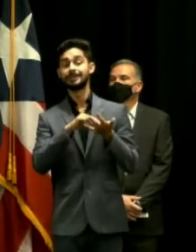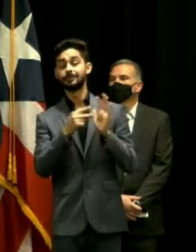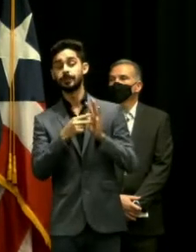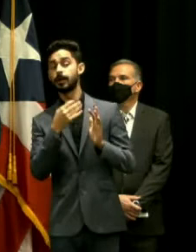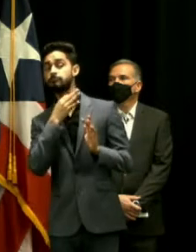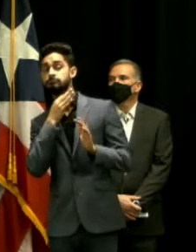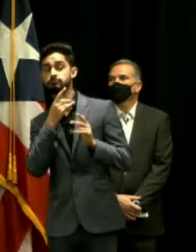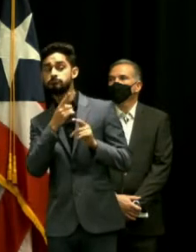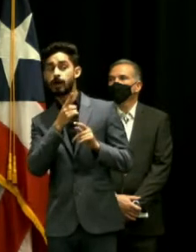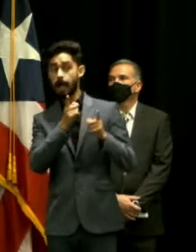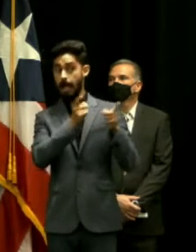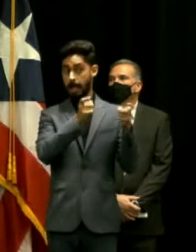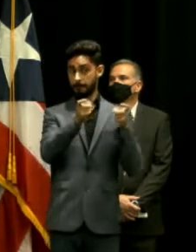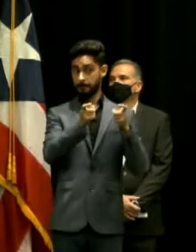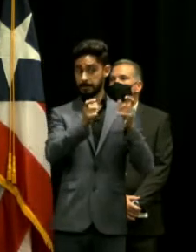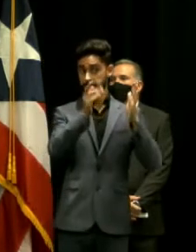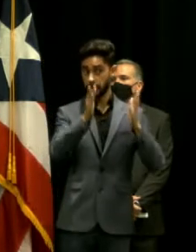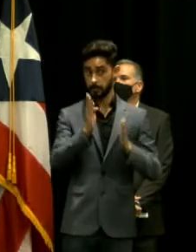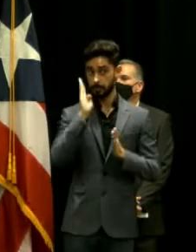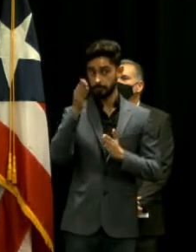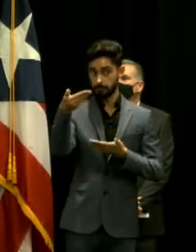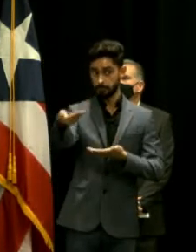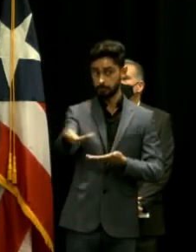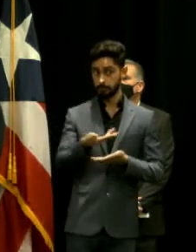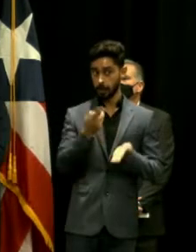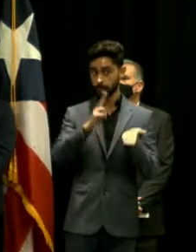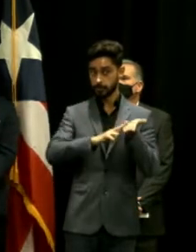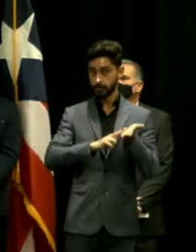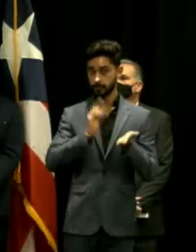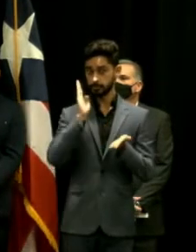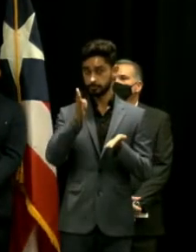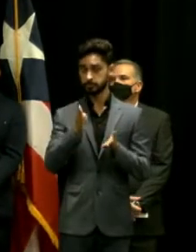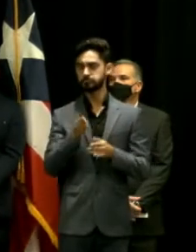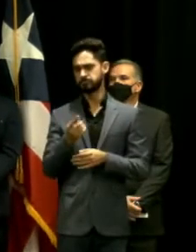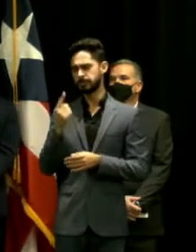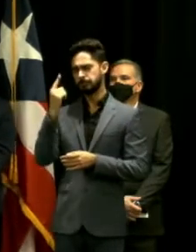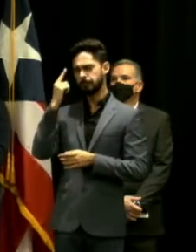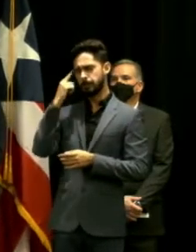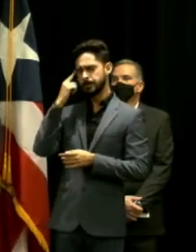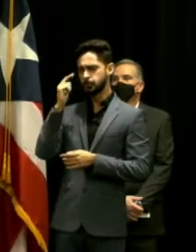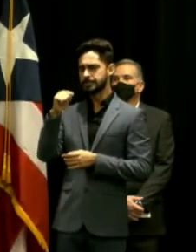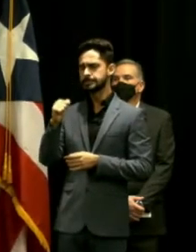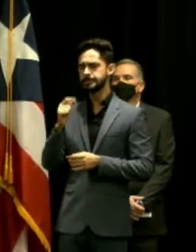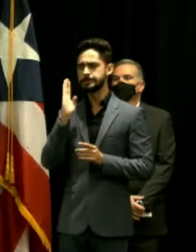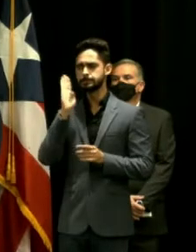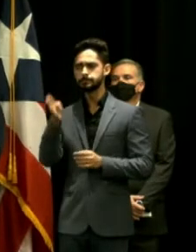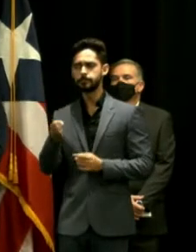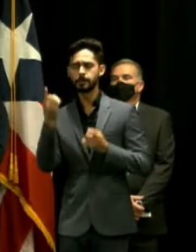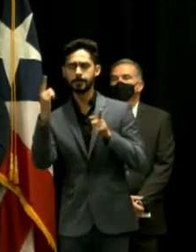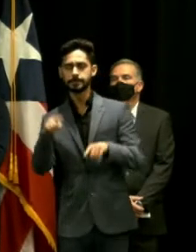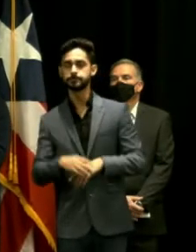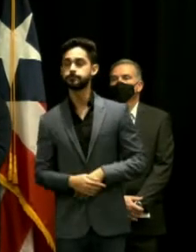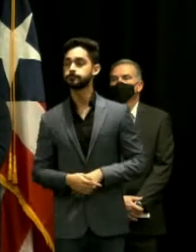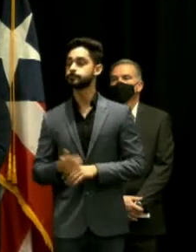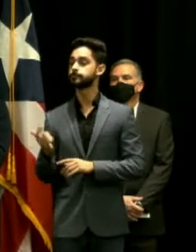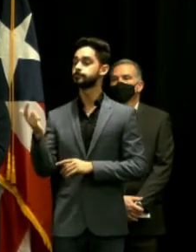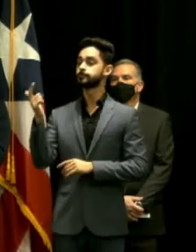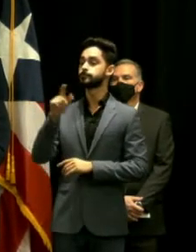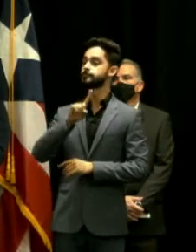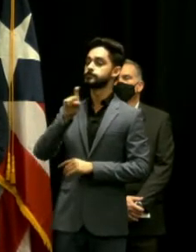si entiendo que es correcto si eso es así continuamos con preguntas del tema informe 79